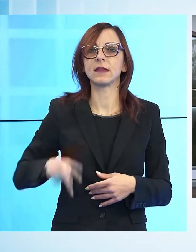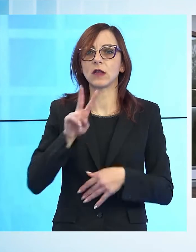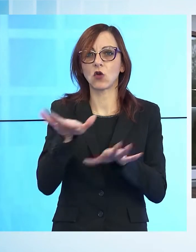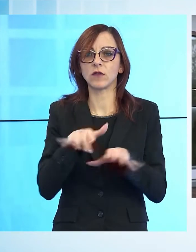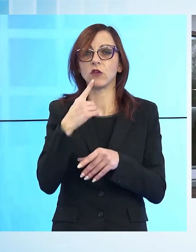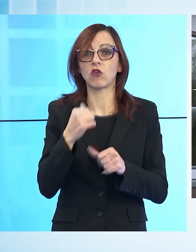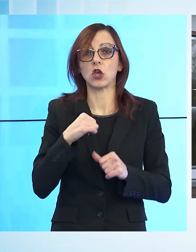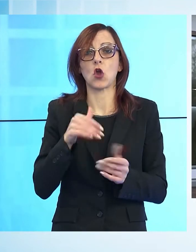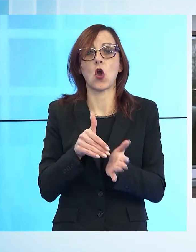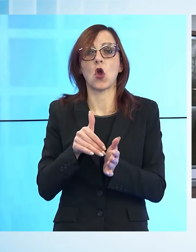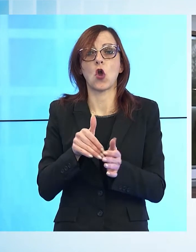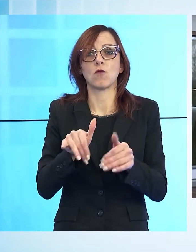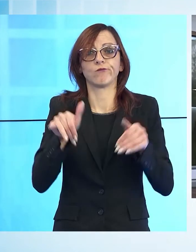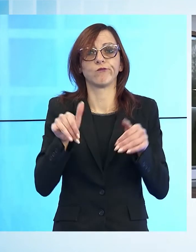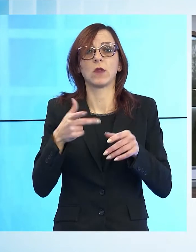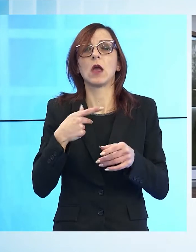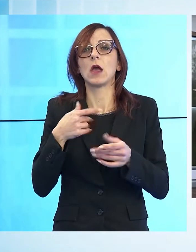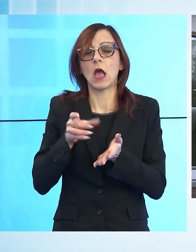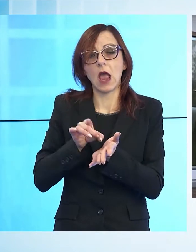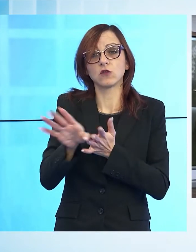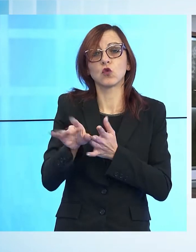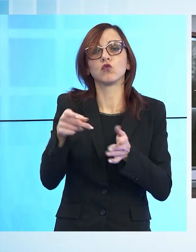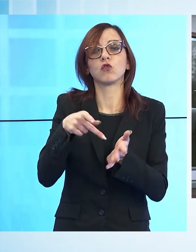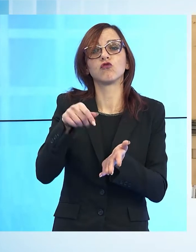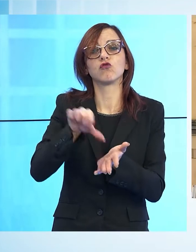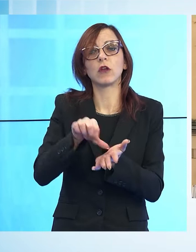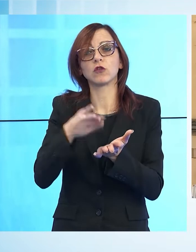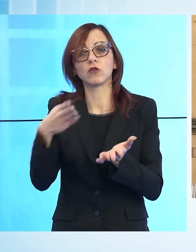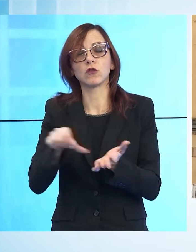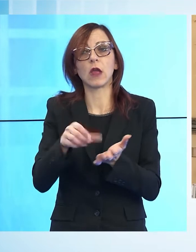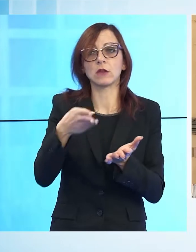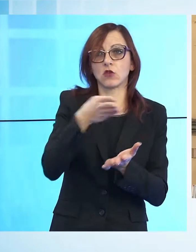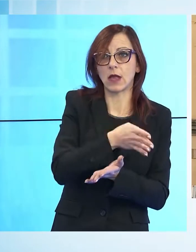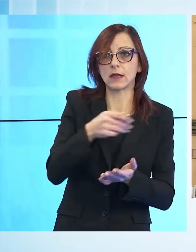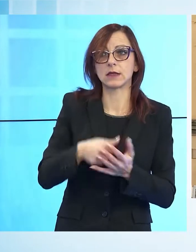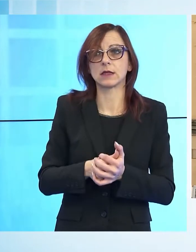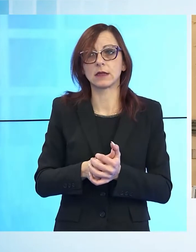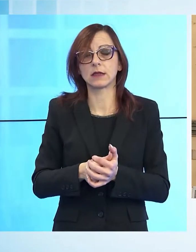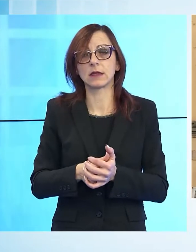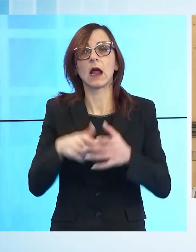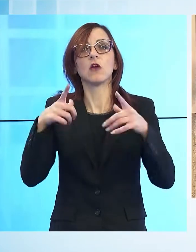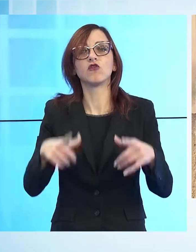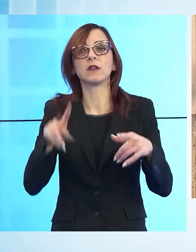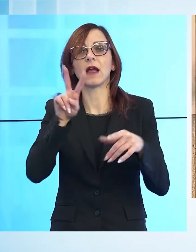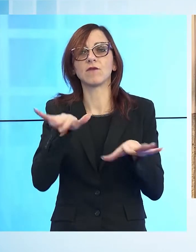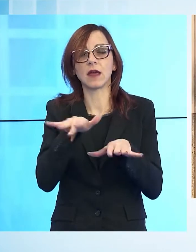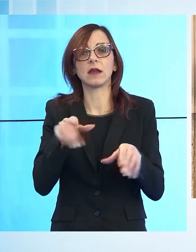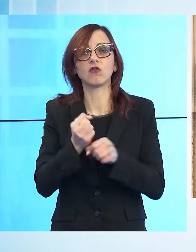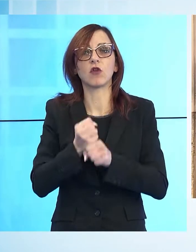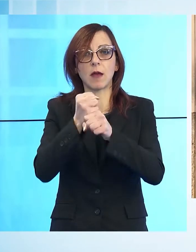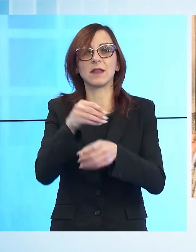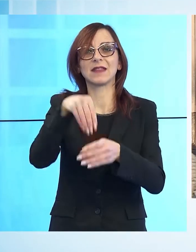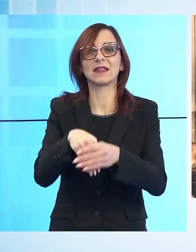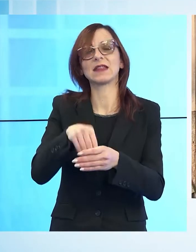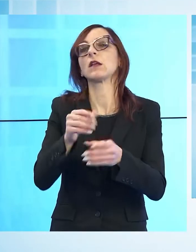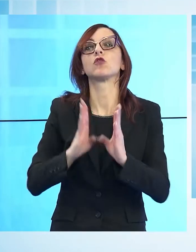stato escluso dalla competizione sia dal centro-sinistra che dal centro-destra e la città del Carnevale rimase infatti senza rappresentanza diretta a